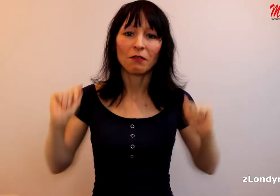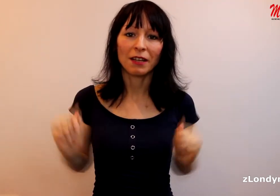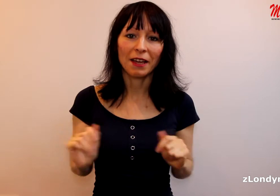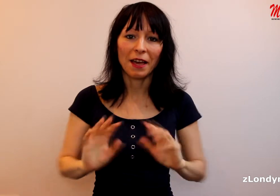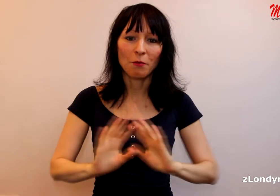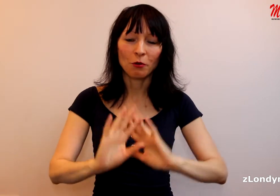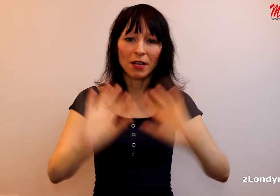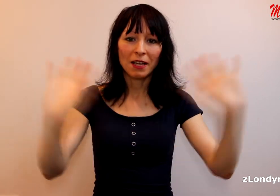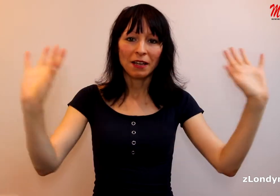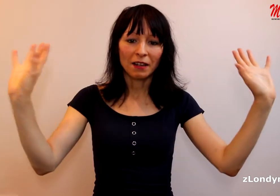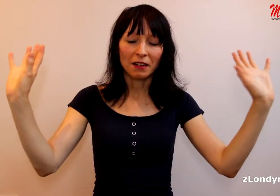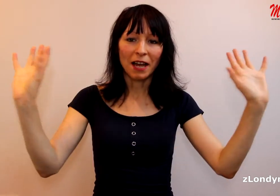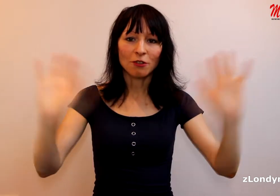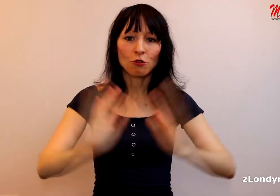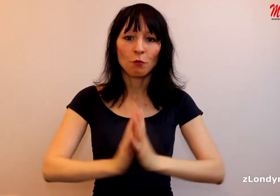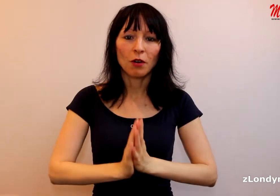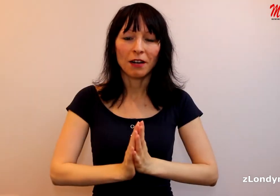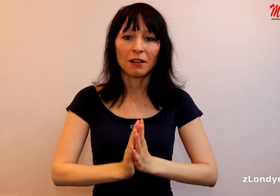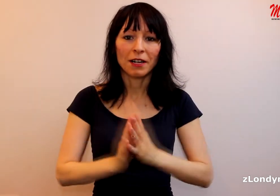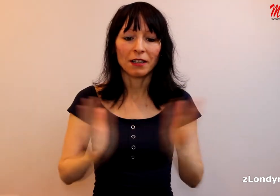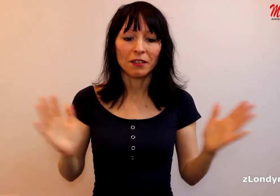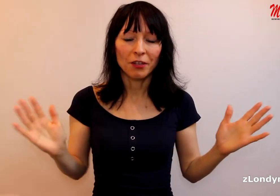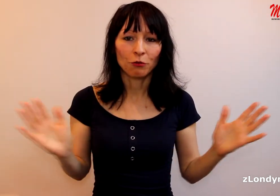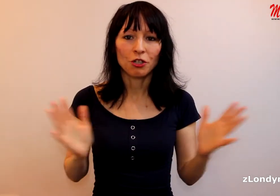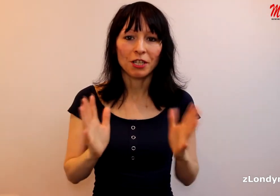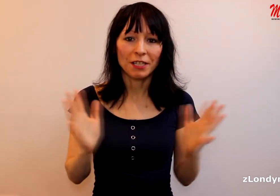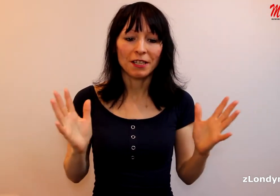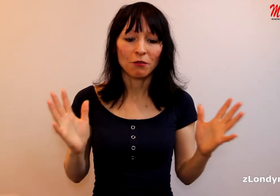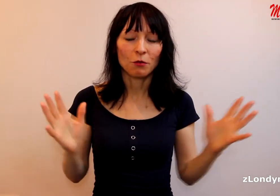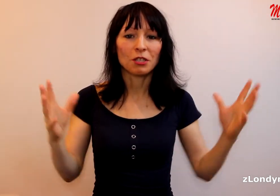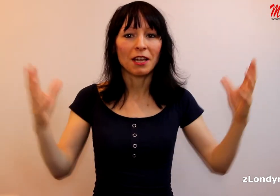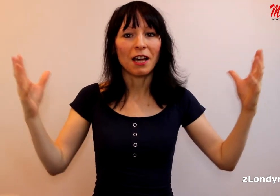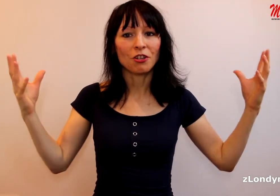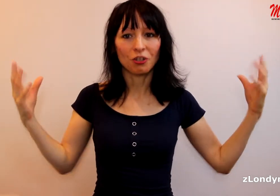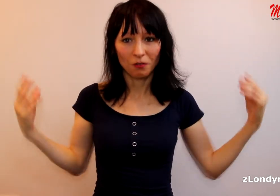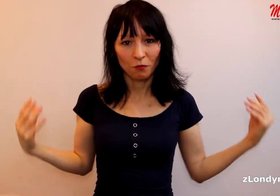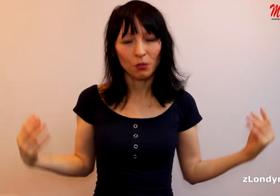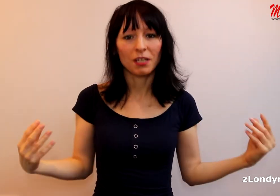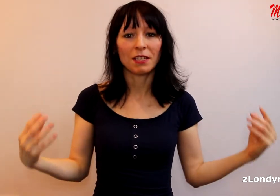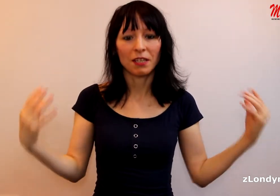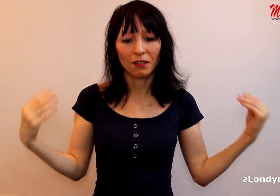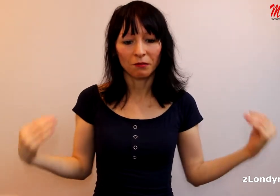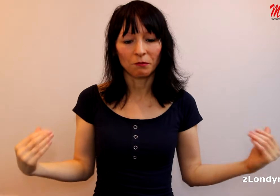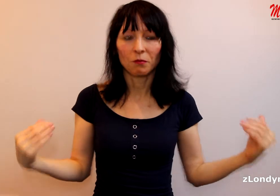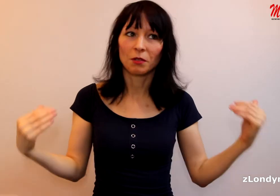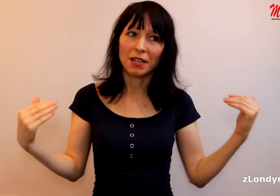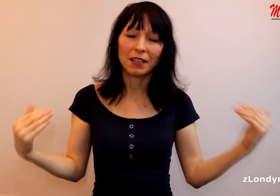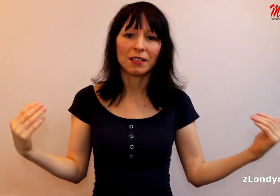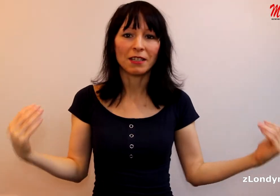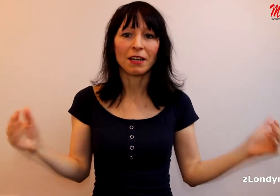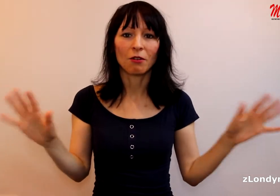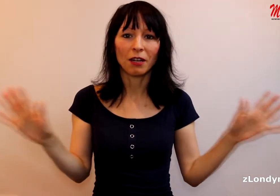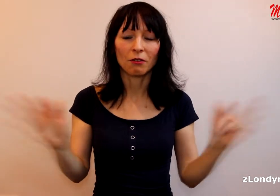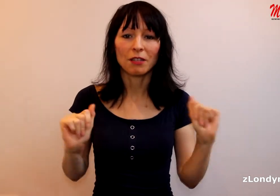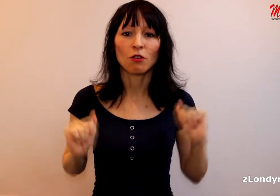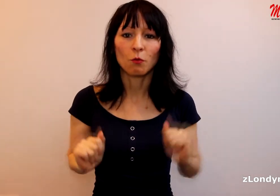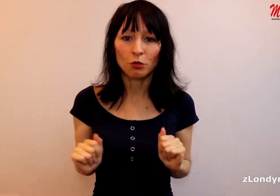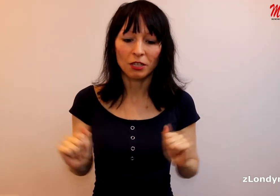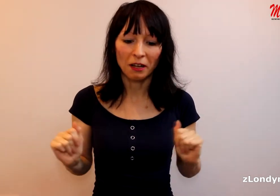velkému nástupu a relativně udržení se u moci až v posledních dnech týdne jeho nakonec opustila.